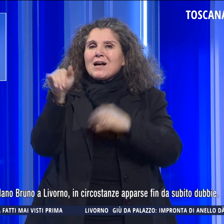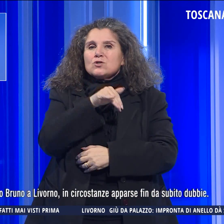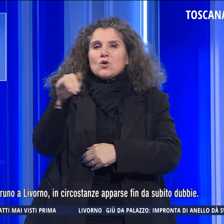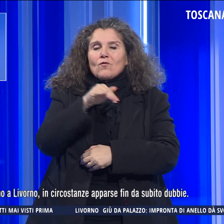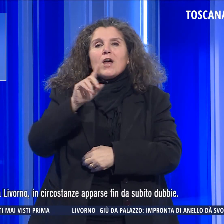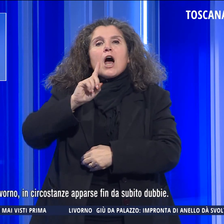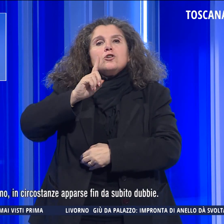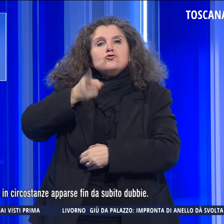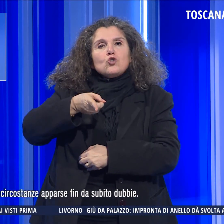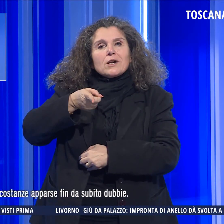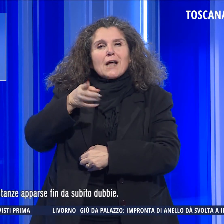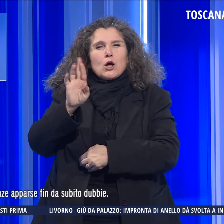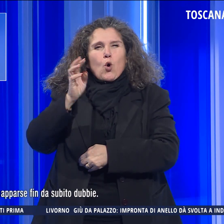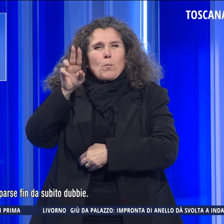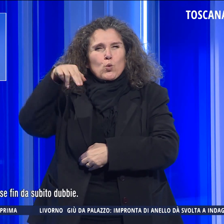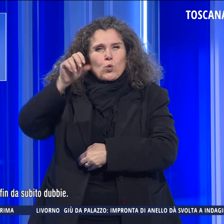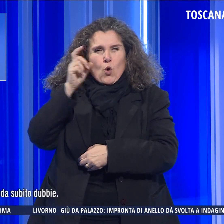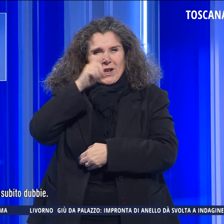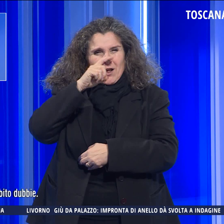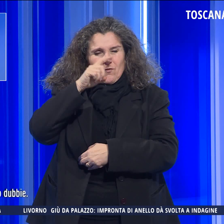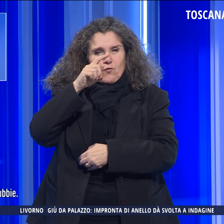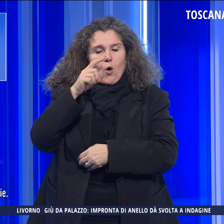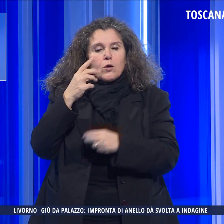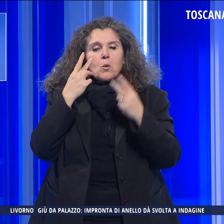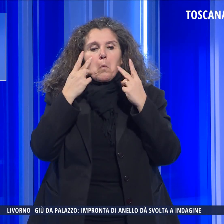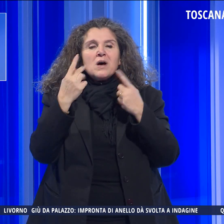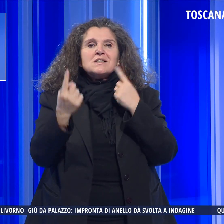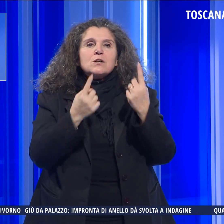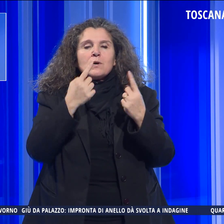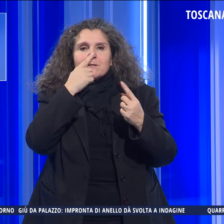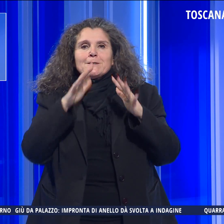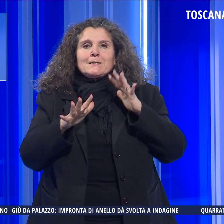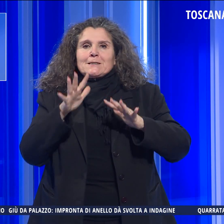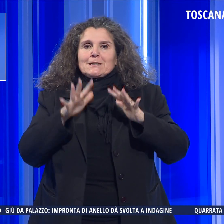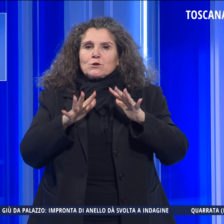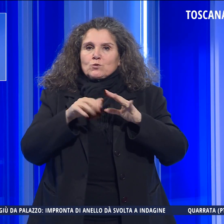Giordano Bruna, Livorno. In circostanze apparse fin da subito dubbie.